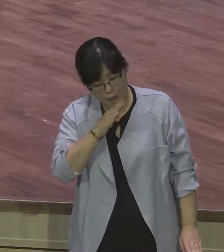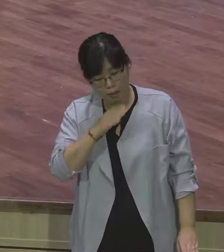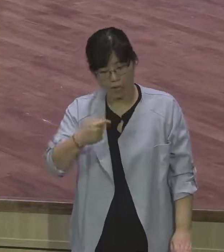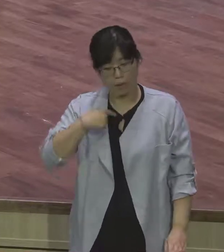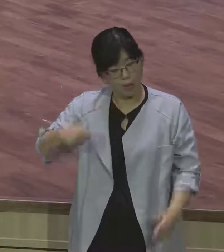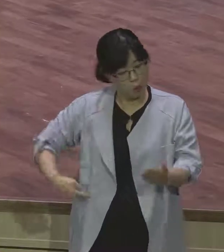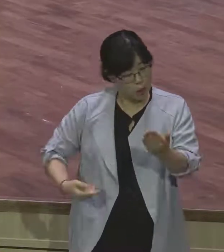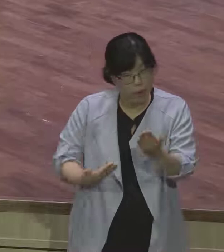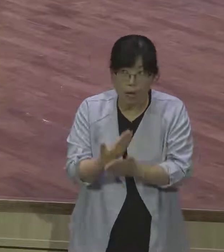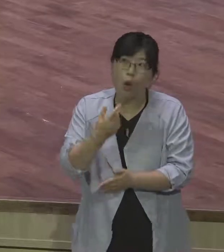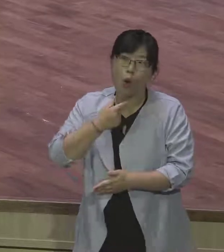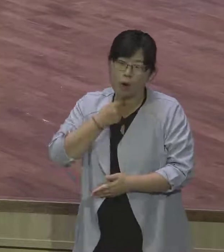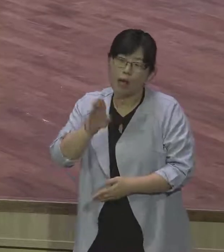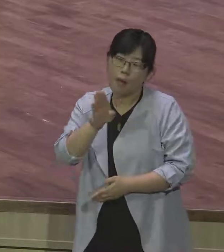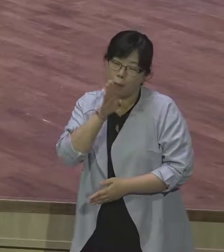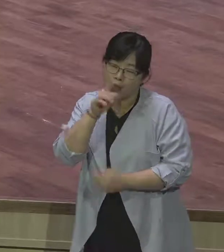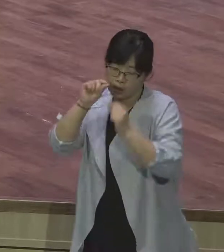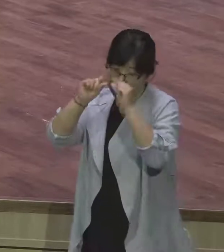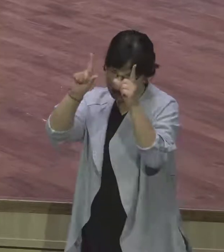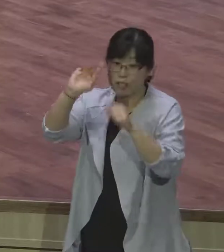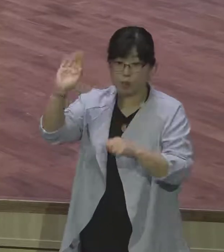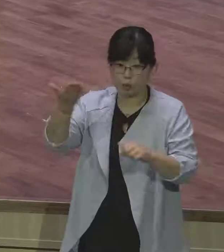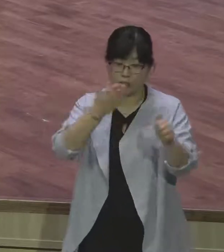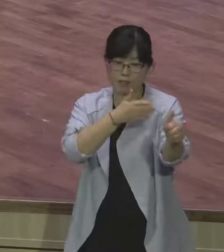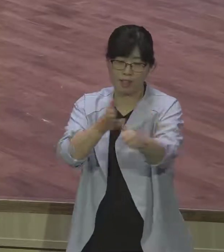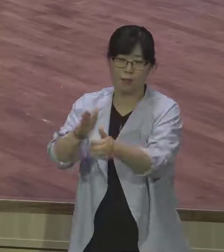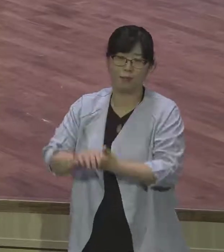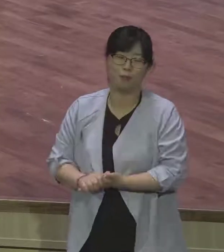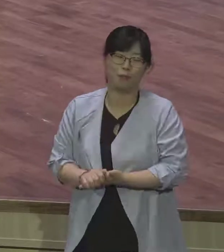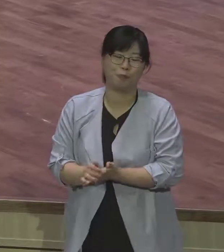승리하시길 제모로 축복합니다 주신 말씀 기도합시다 하나님께서